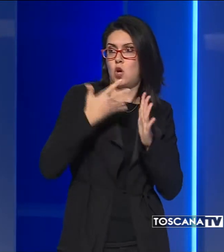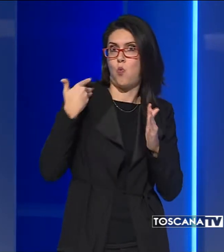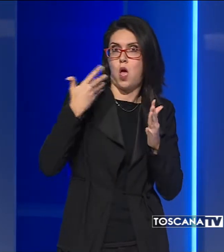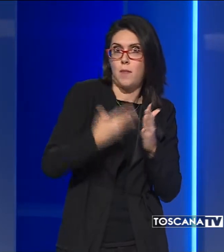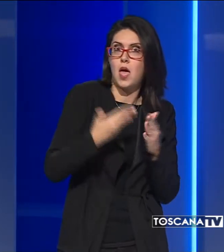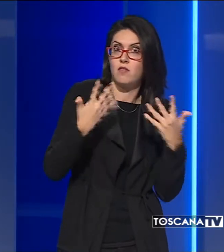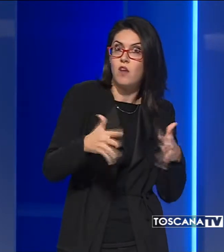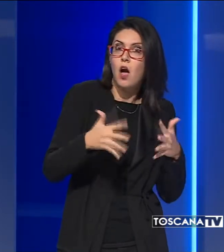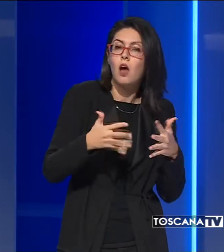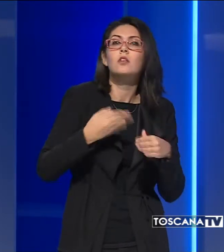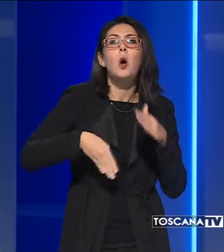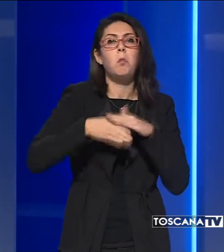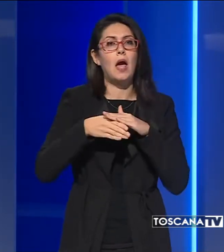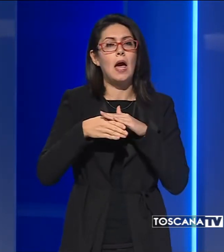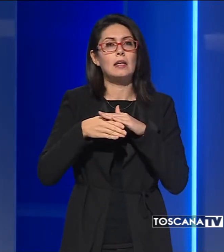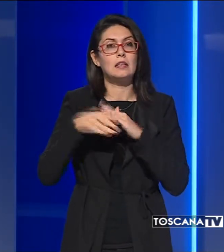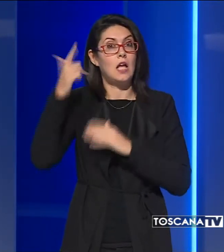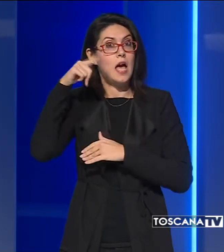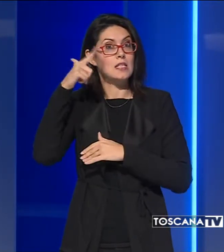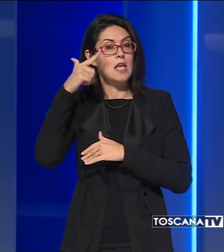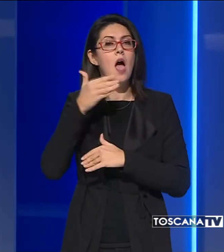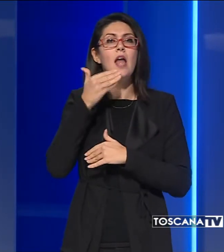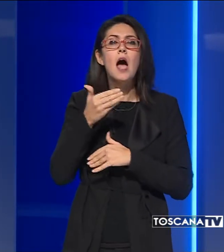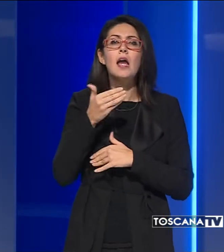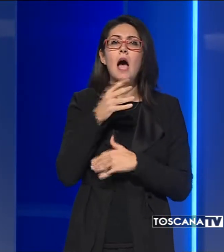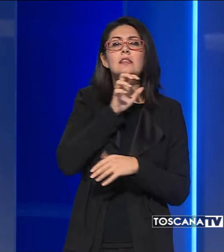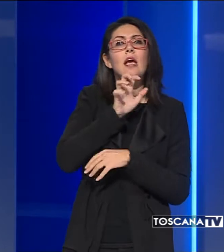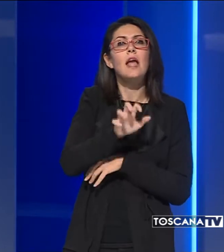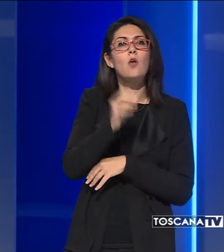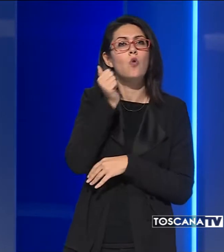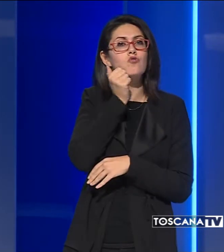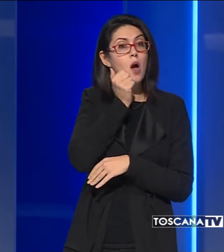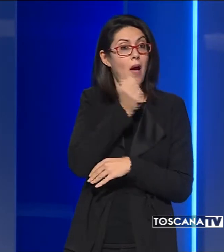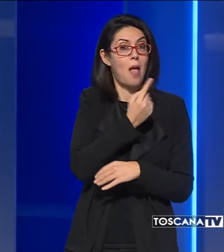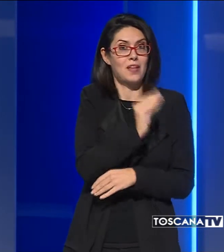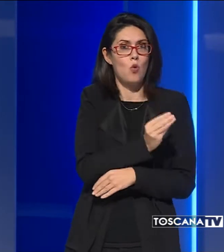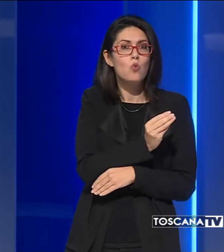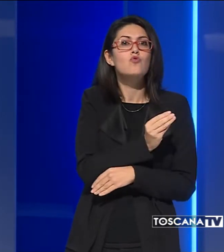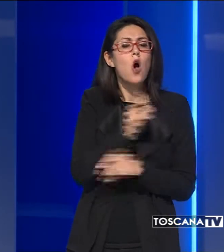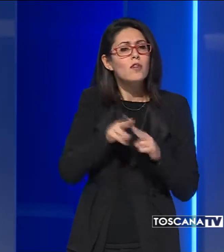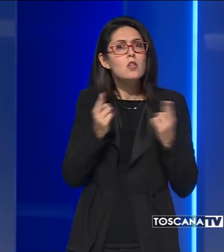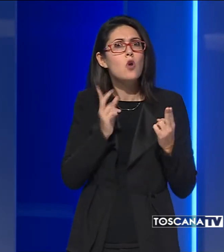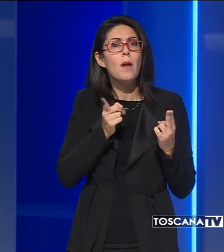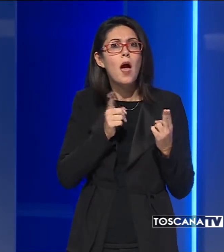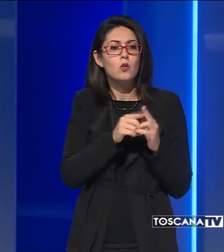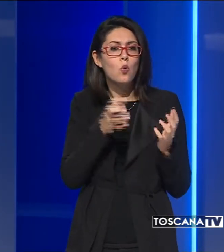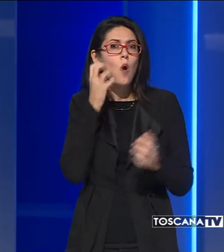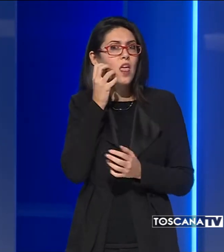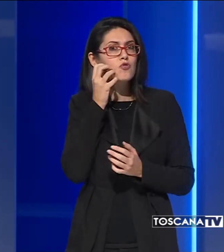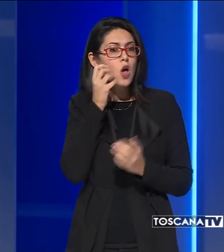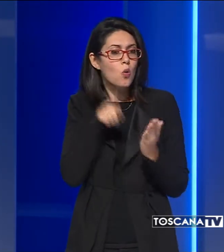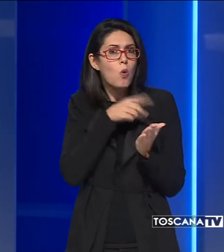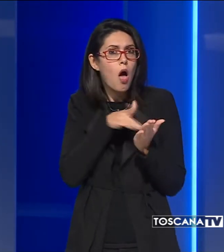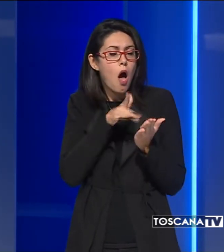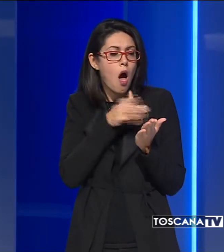sono partite da Siena dopo la denuncia di una madre che aveva scoperto nello smartphone del figlio tredicenne